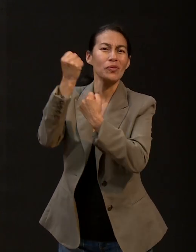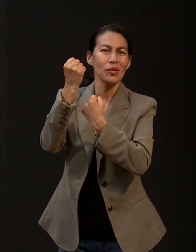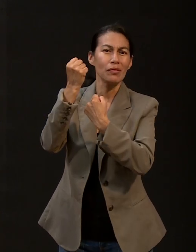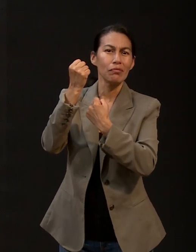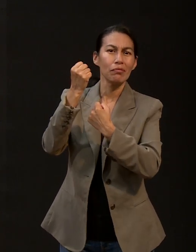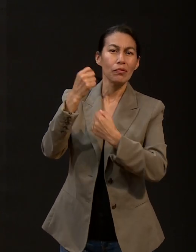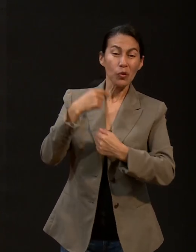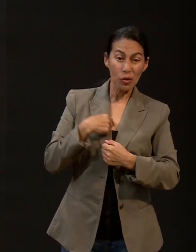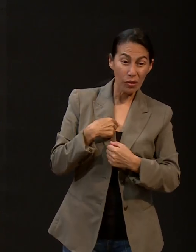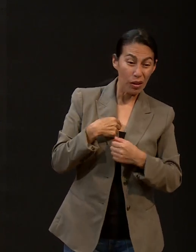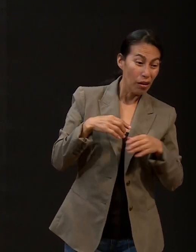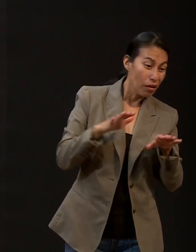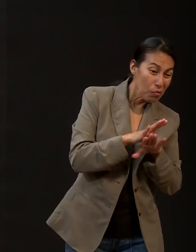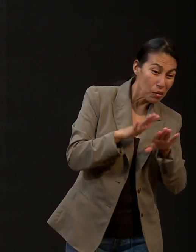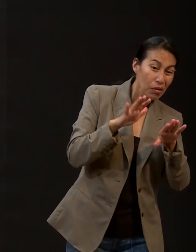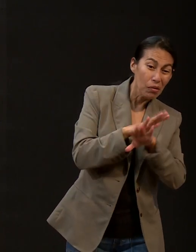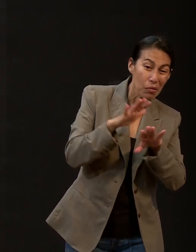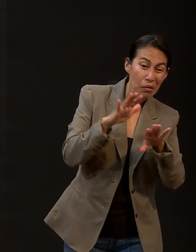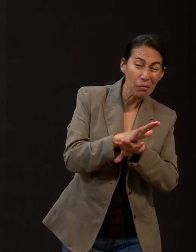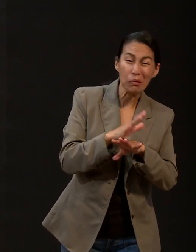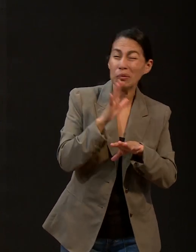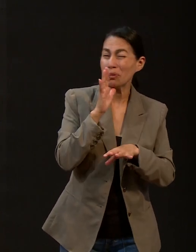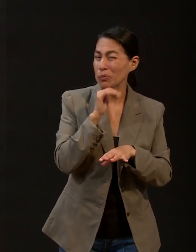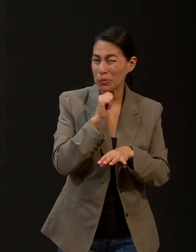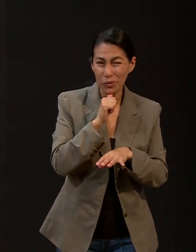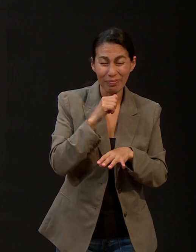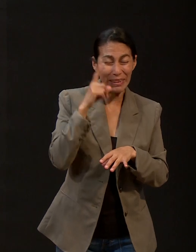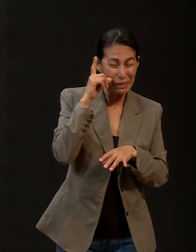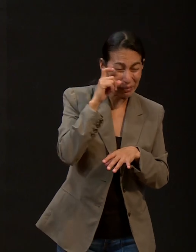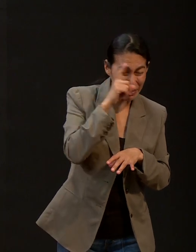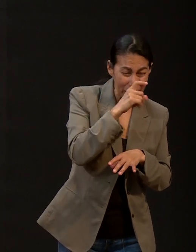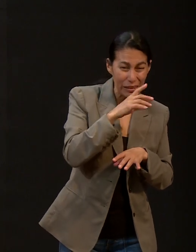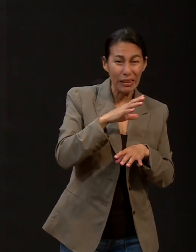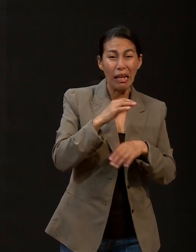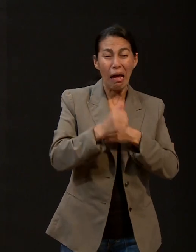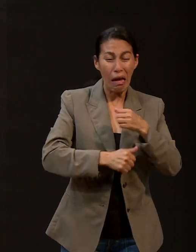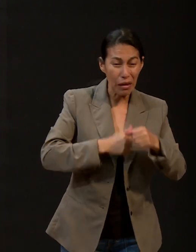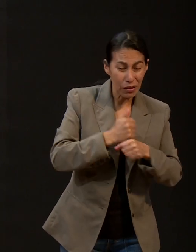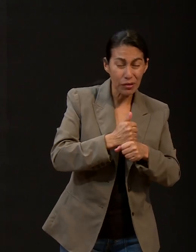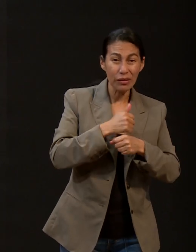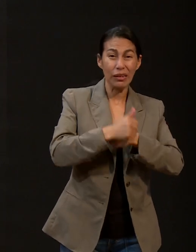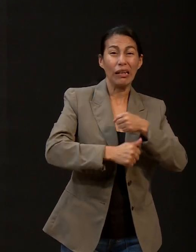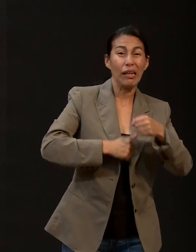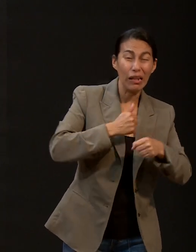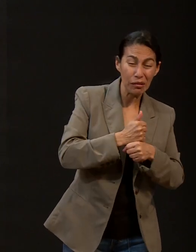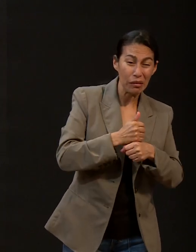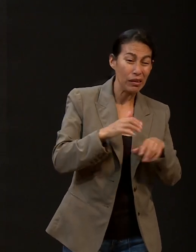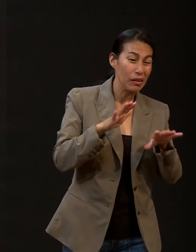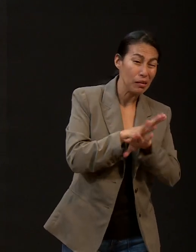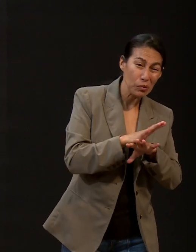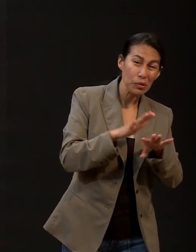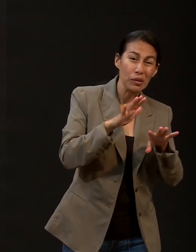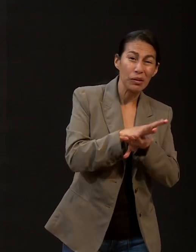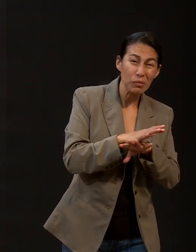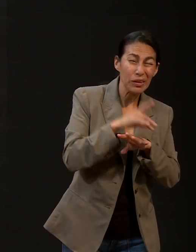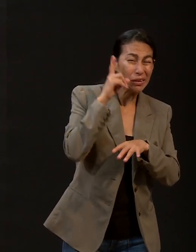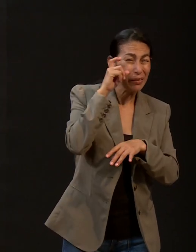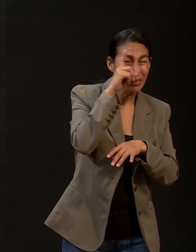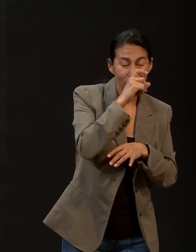Él puede hacer los cambios que tú no puedes, no has podido hacer a lo largo de los años, sencillamente porque Él